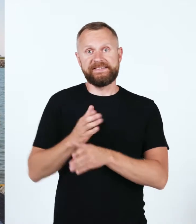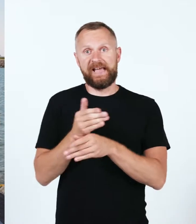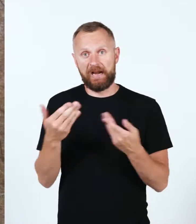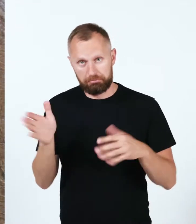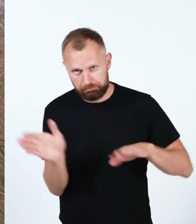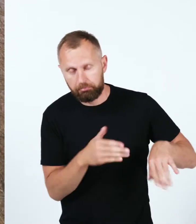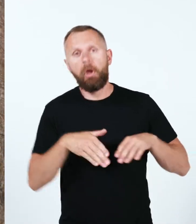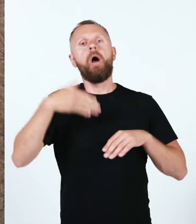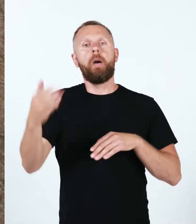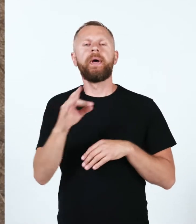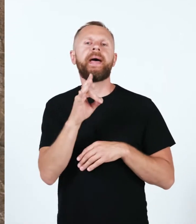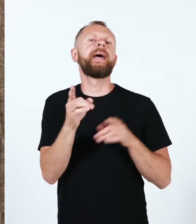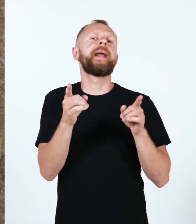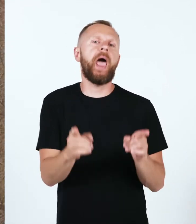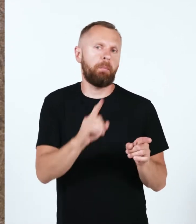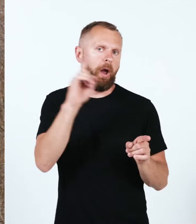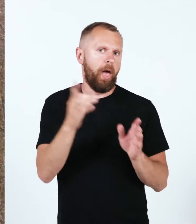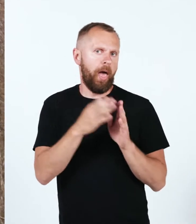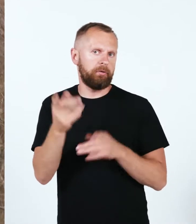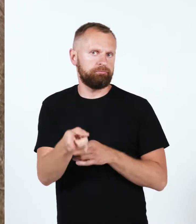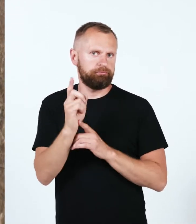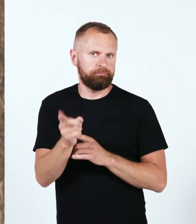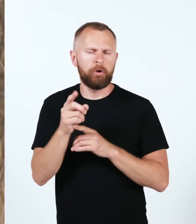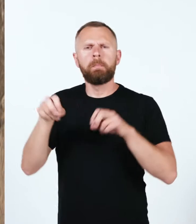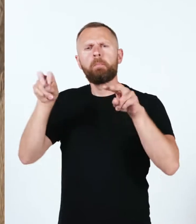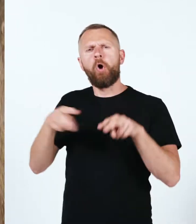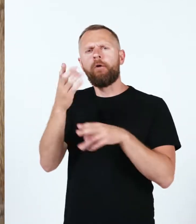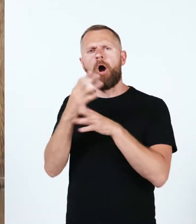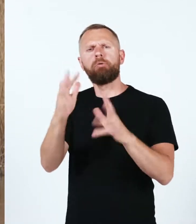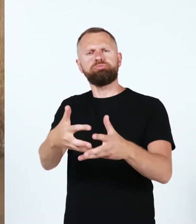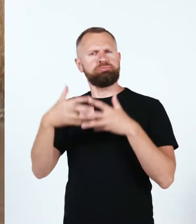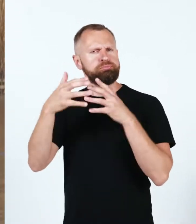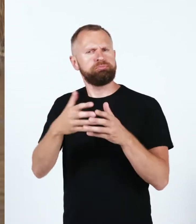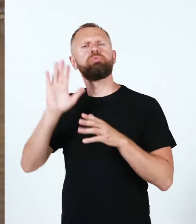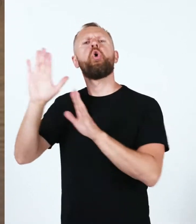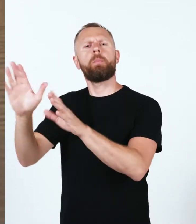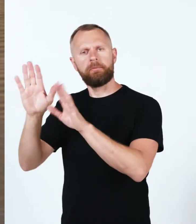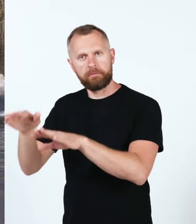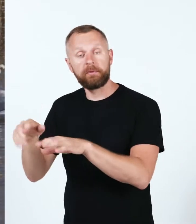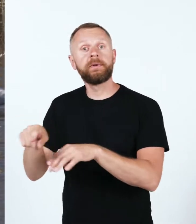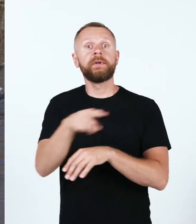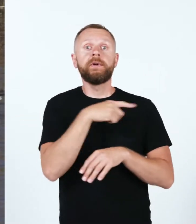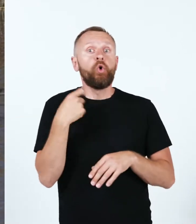Peale särjehooaega saabub kohe räimehooaeg, millega eelküüge tegelevad usinud kutselised kalurid.